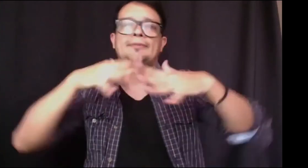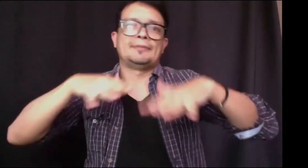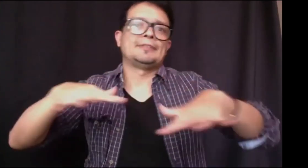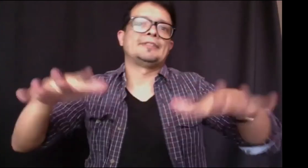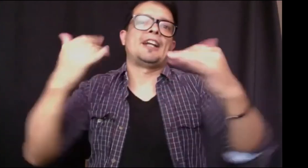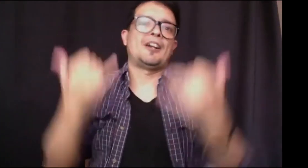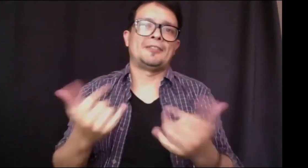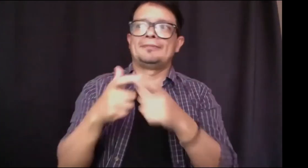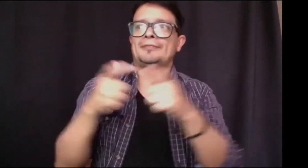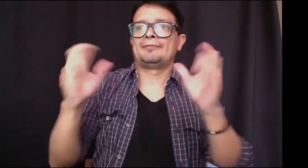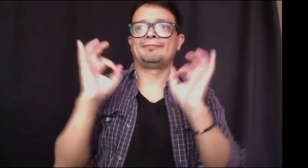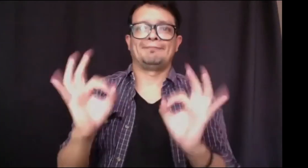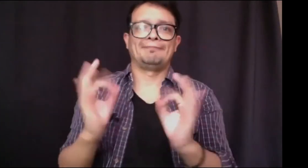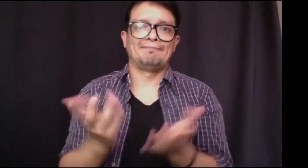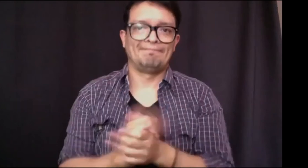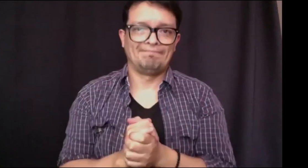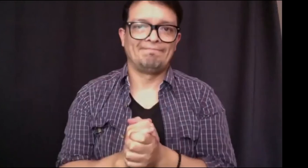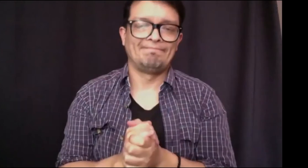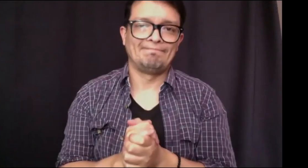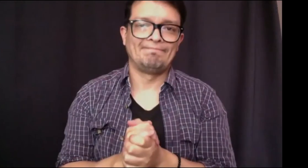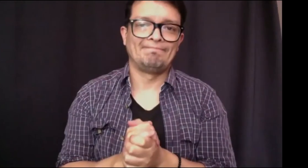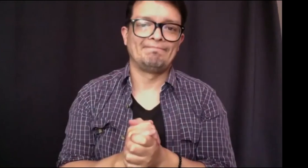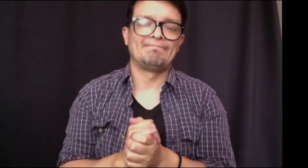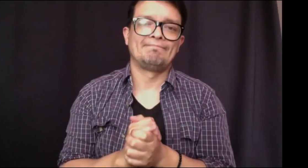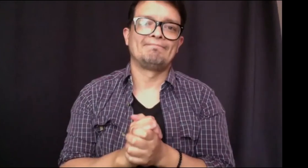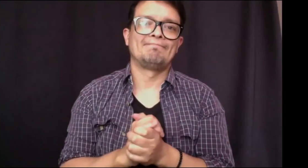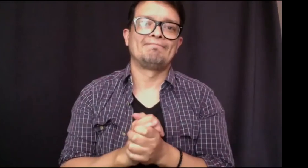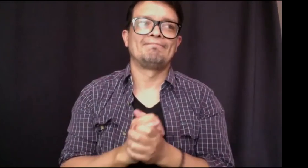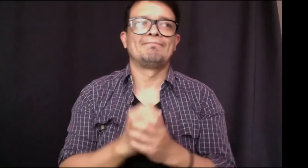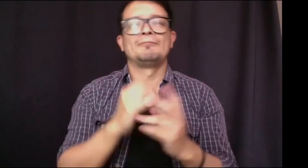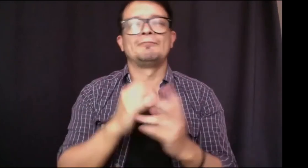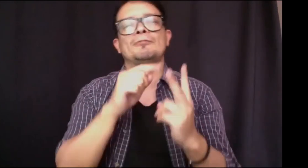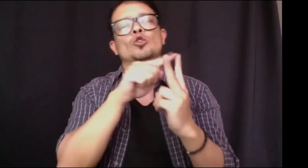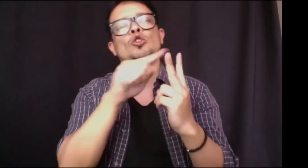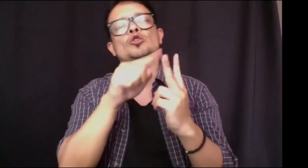alcances que han tenido la investigación que ha permitido fortalecer un poco más este aspecto